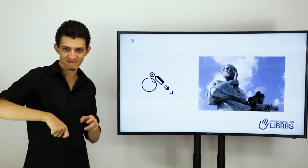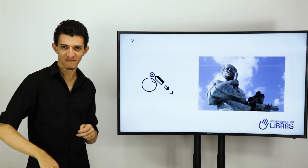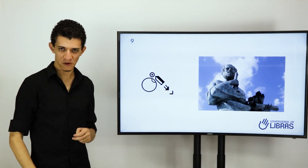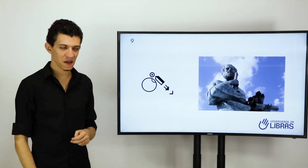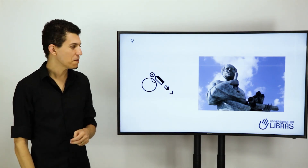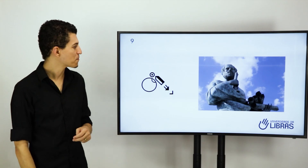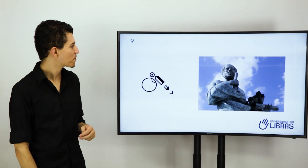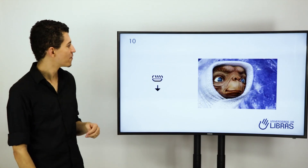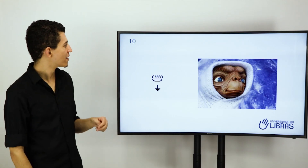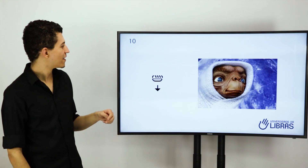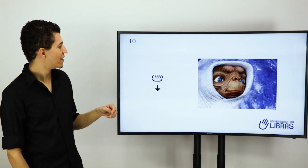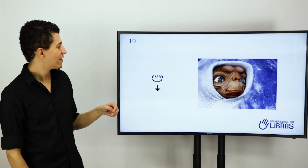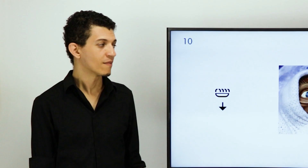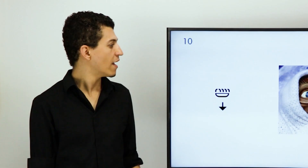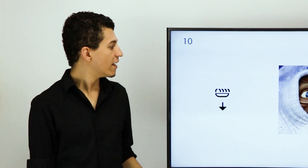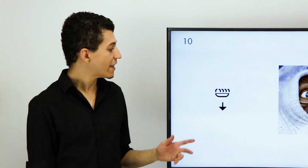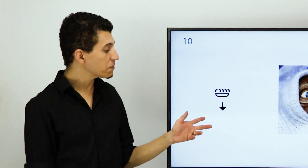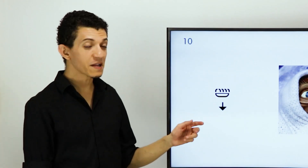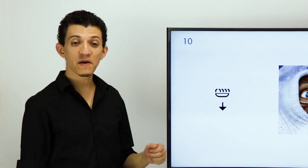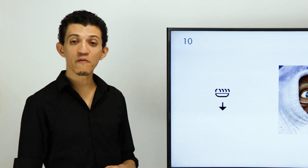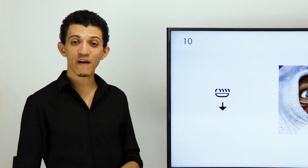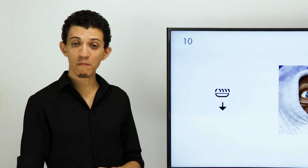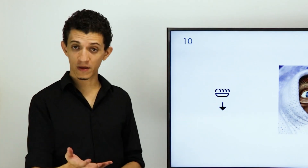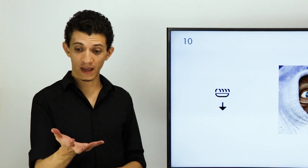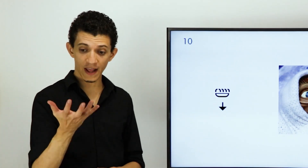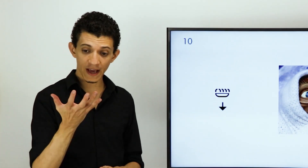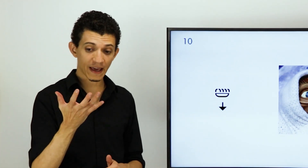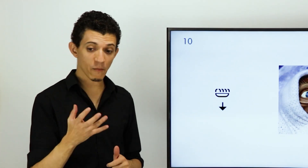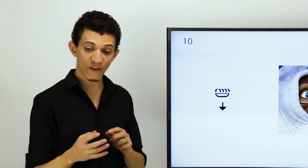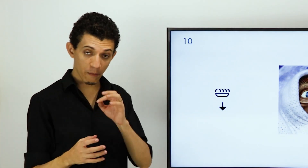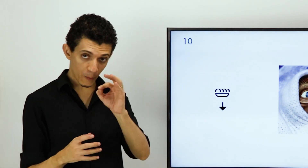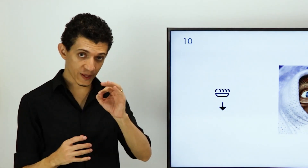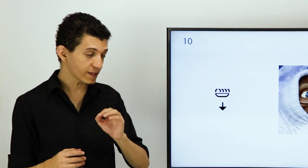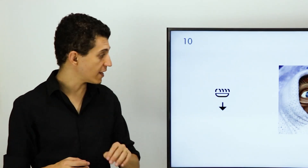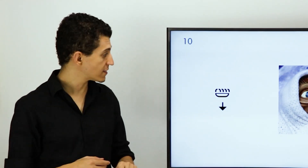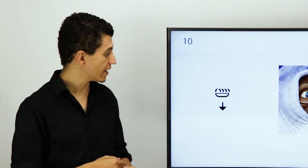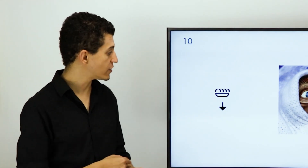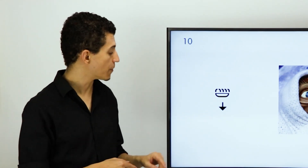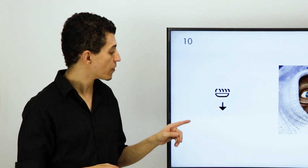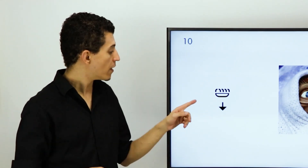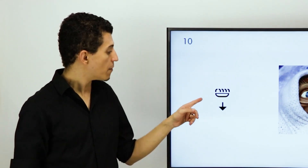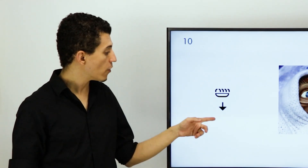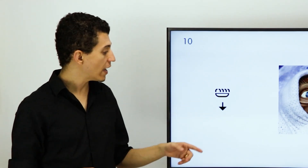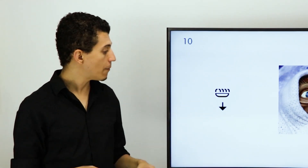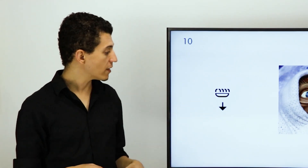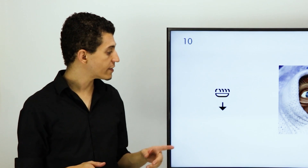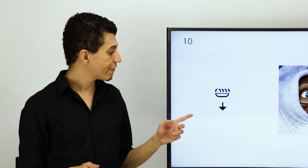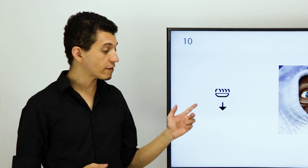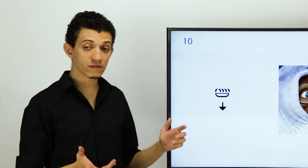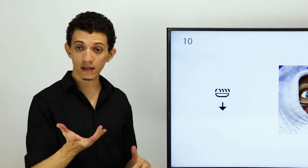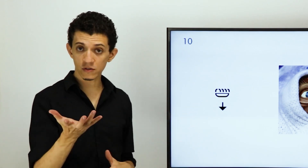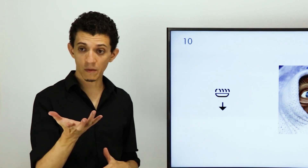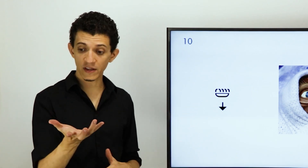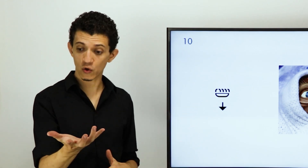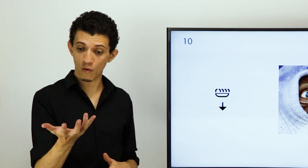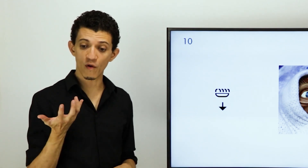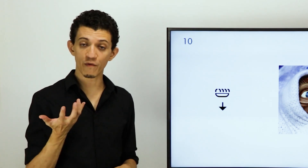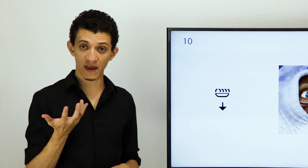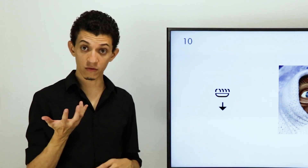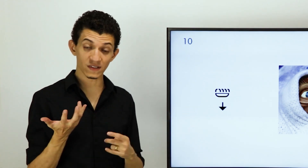Ok? Temos também o verbo querer, que é um verbo muito interessante, porque ele pode ser feito tanto somente com um movimento, quando